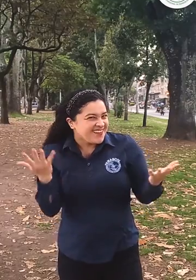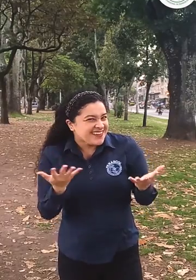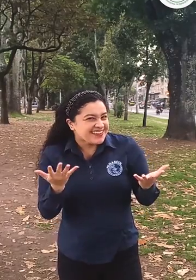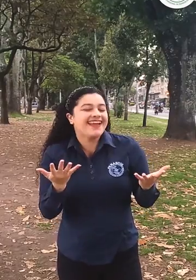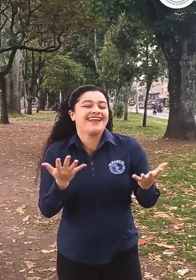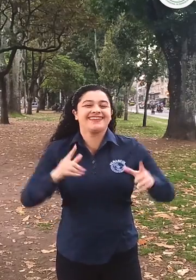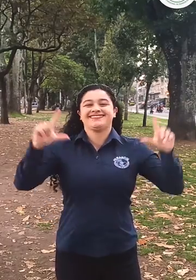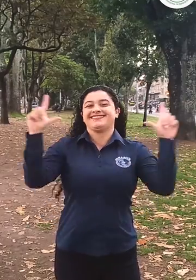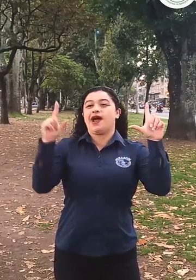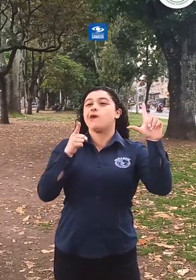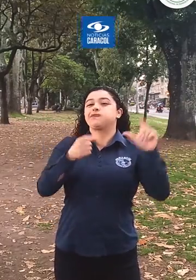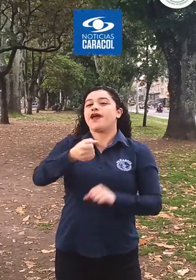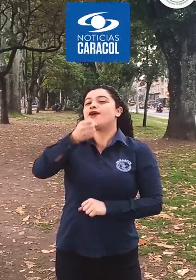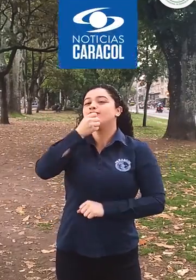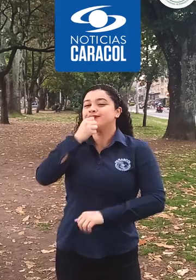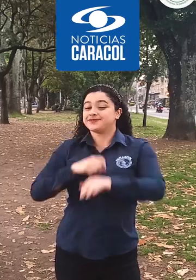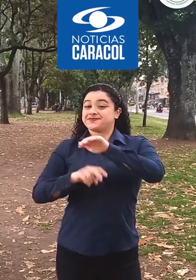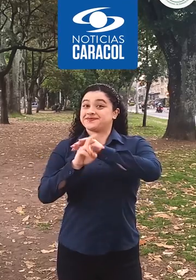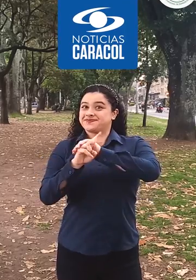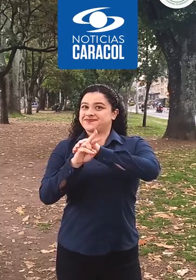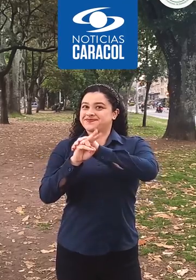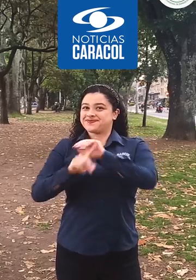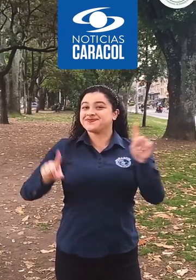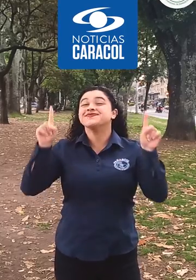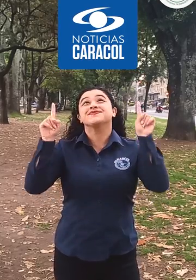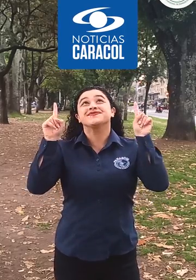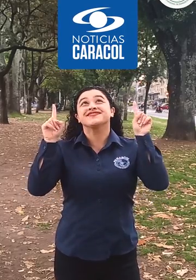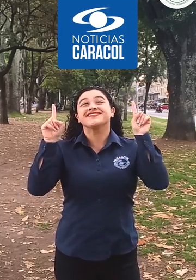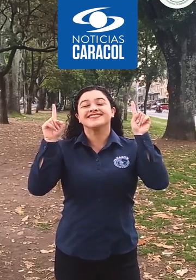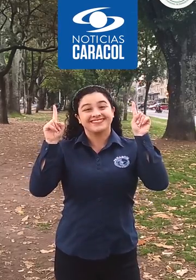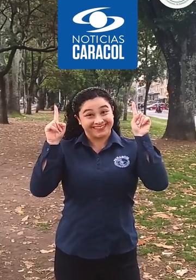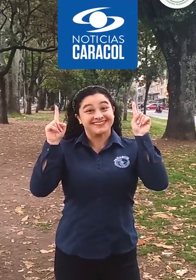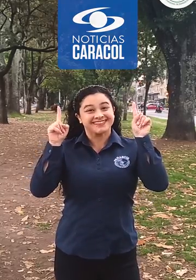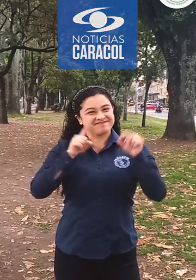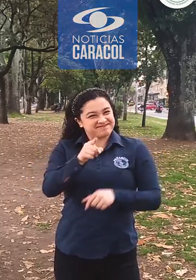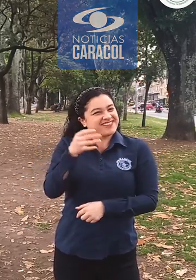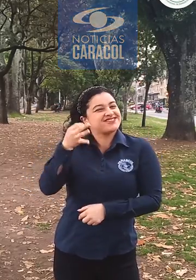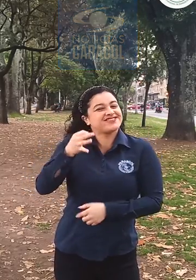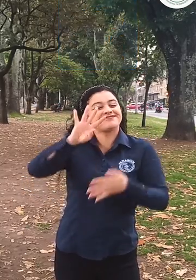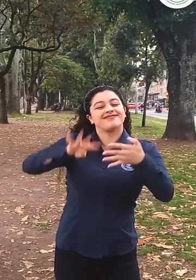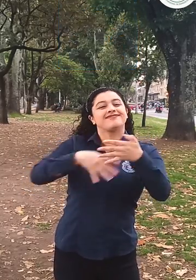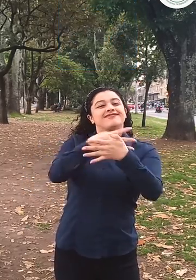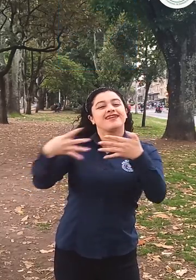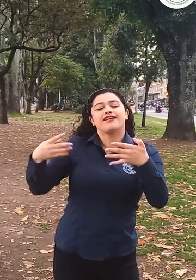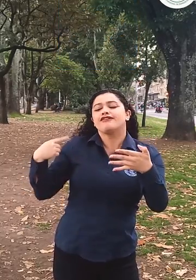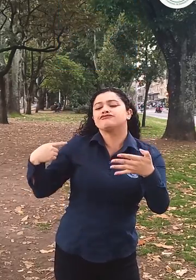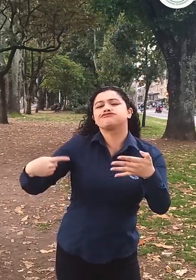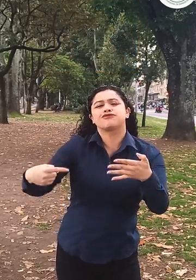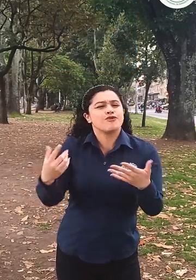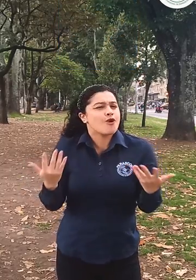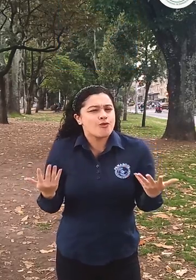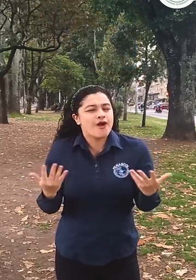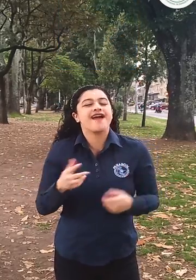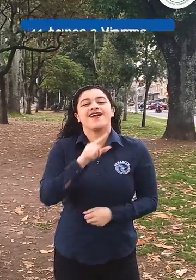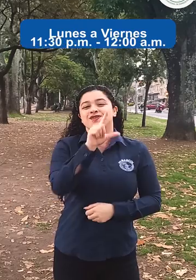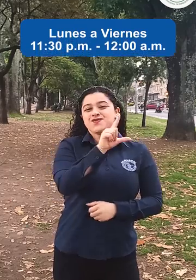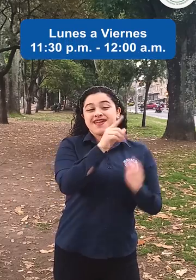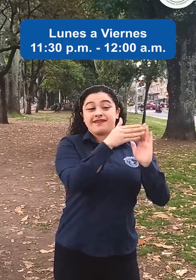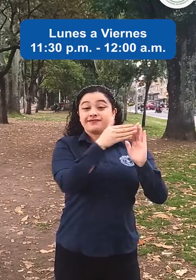Noticias Caracol. Como ustedes ya lo saben, miren. La emisión que cuenta con este servicio es de las 11 y 30 de la noche